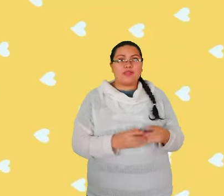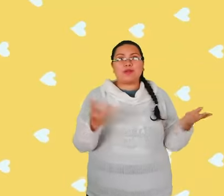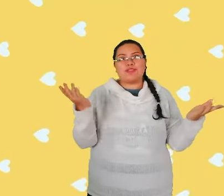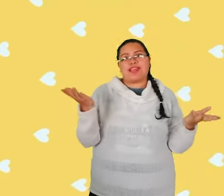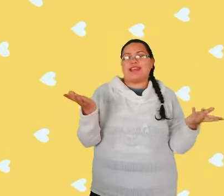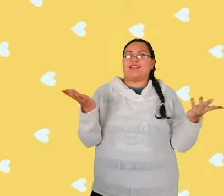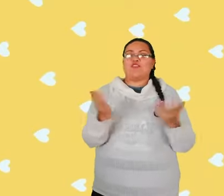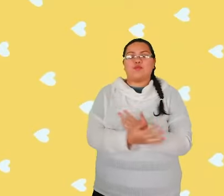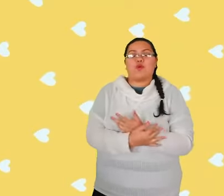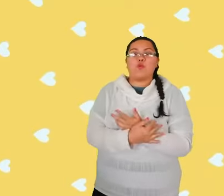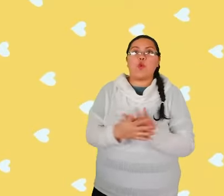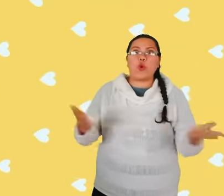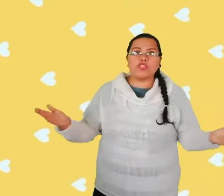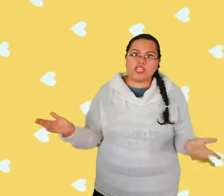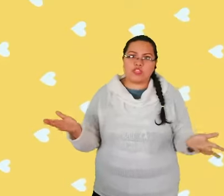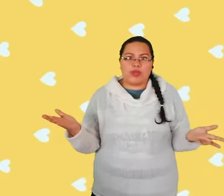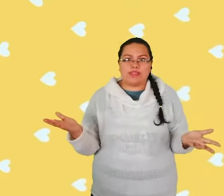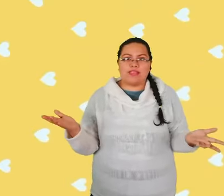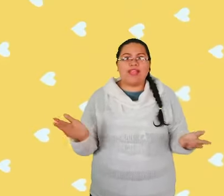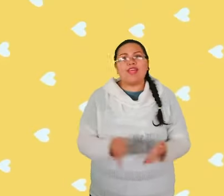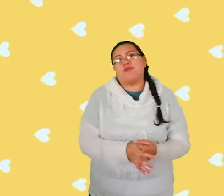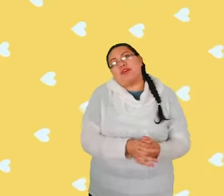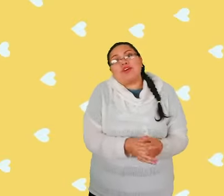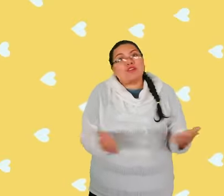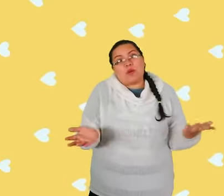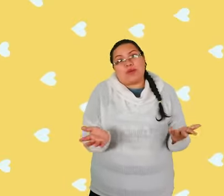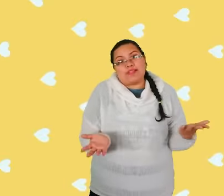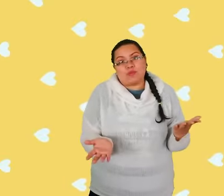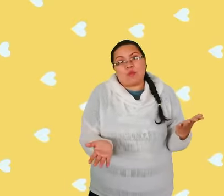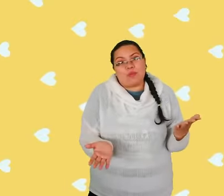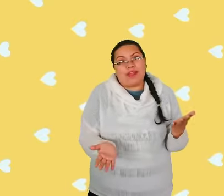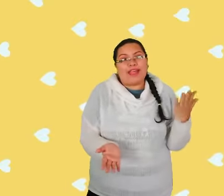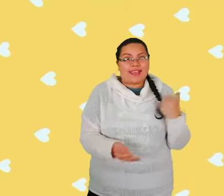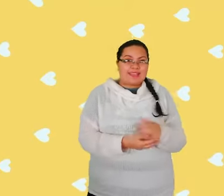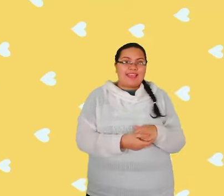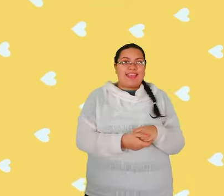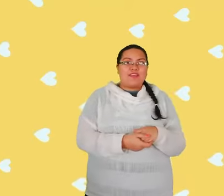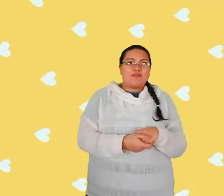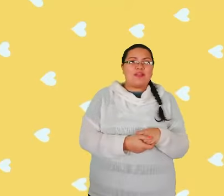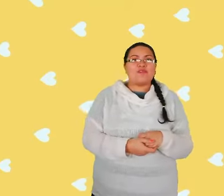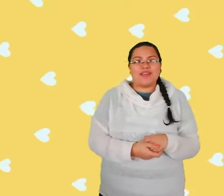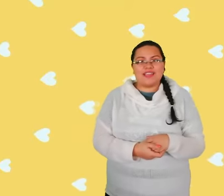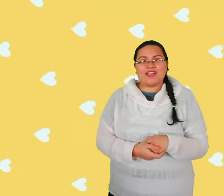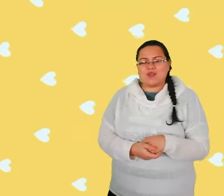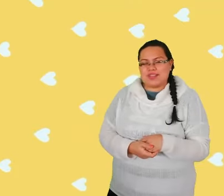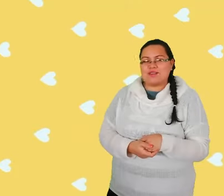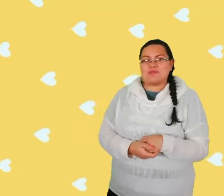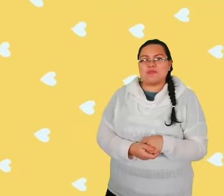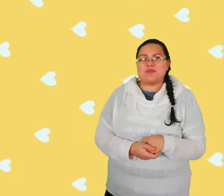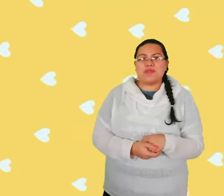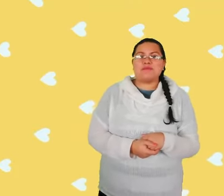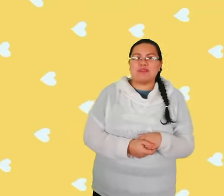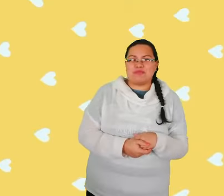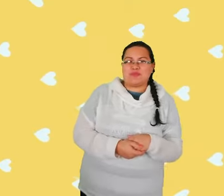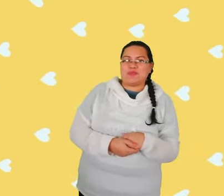Quiero contarles que fui por muchas donas, pero no sé cuántas compré, así que ¿me acompañan a contar? ¡Vamos!